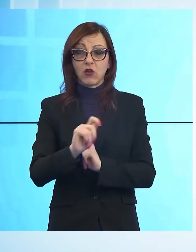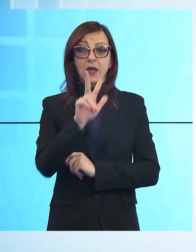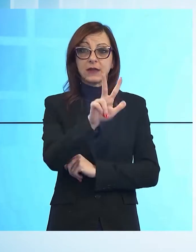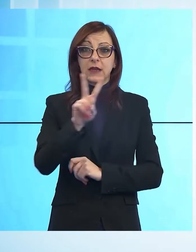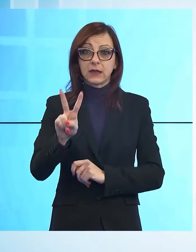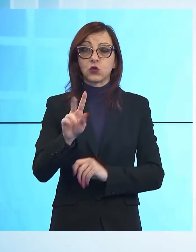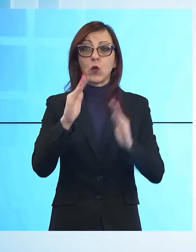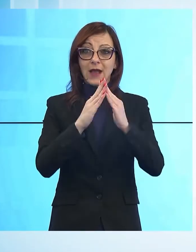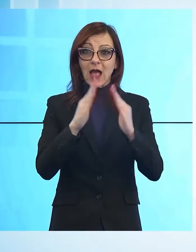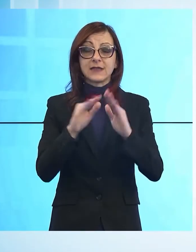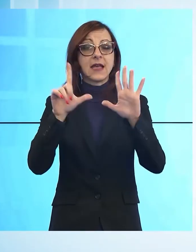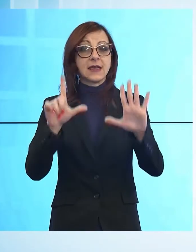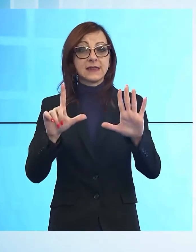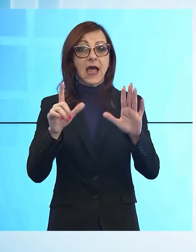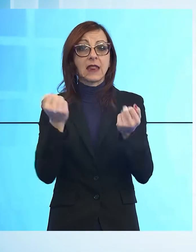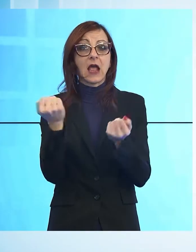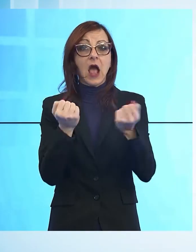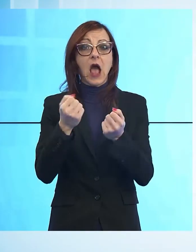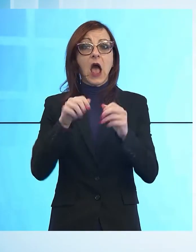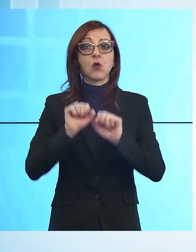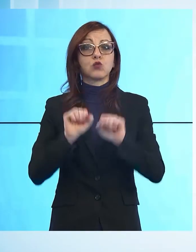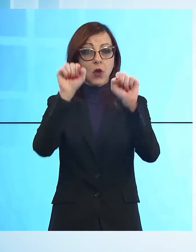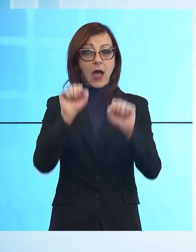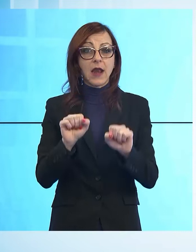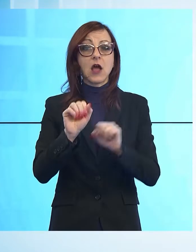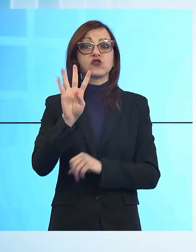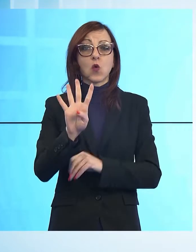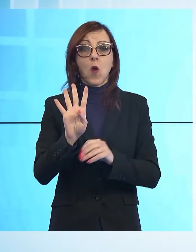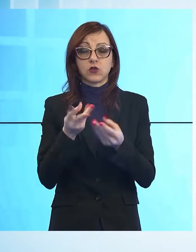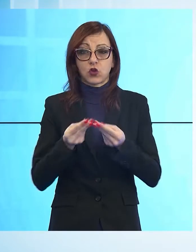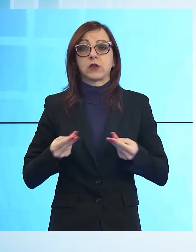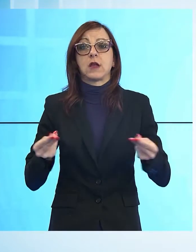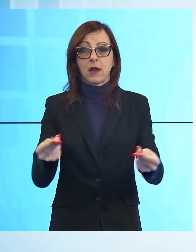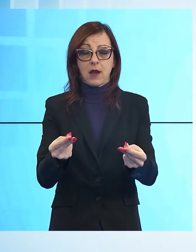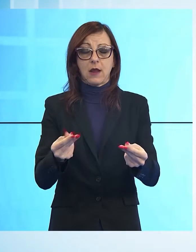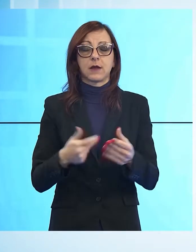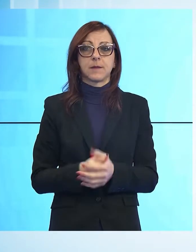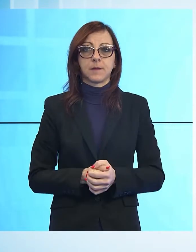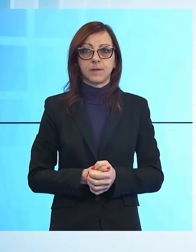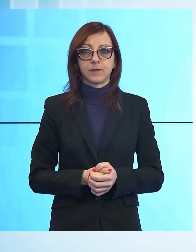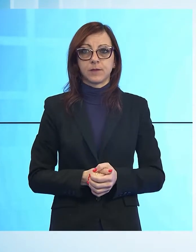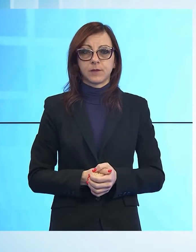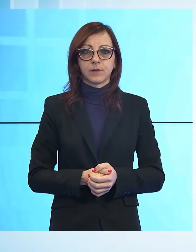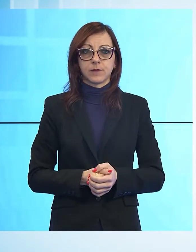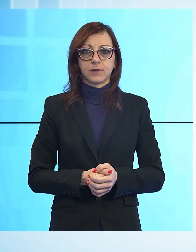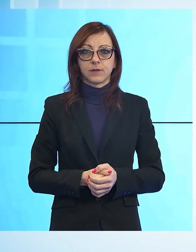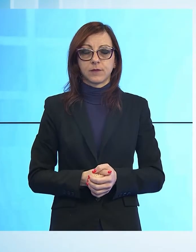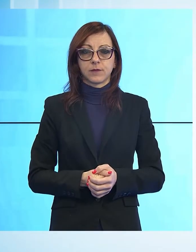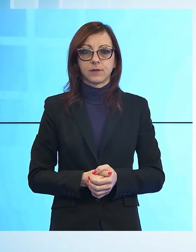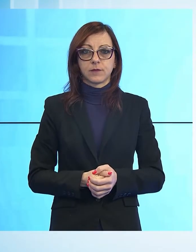auto rimesse e 4 terreni. Adesso sentiamo che cosa ci ha detto riguardo a questa importante